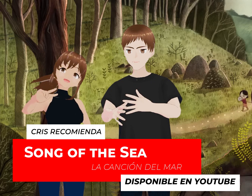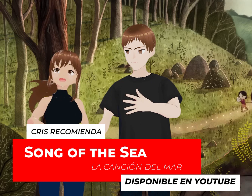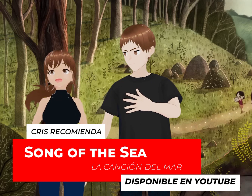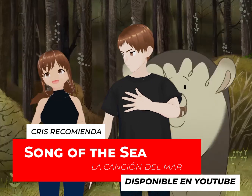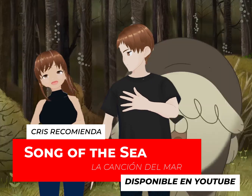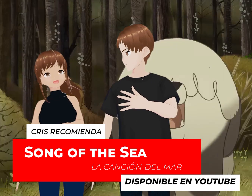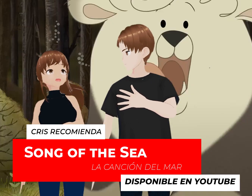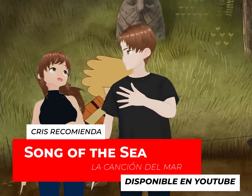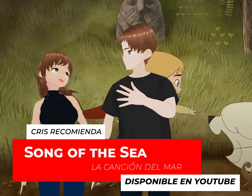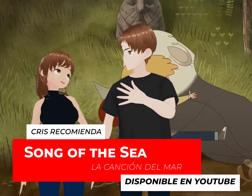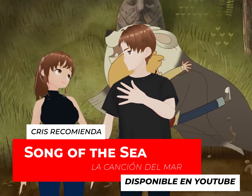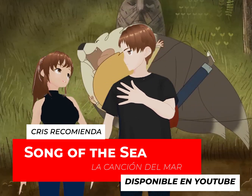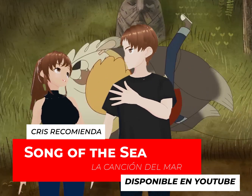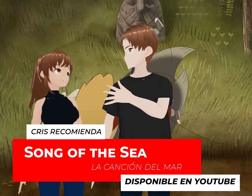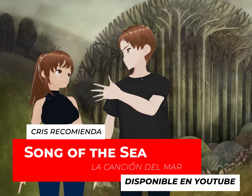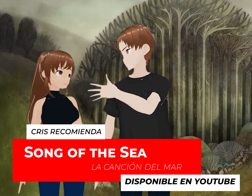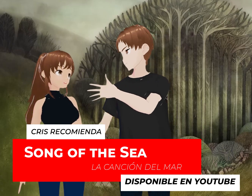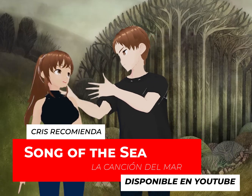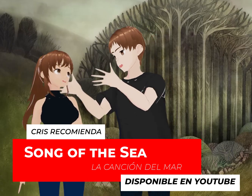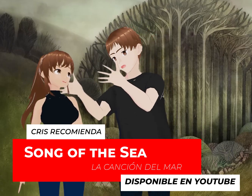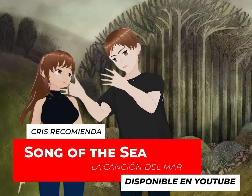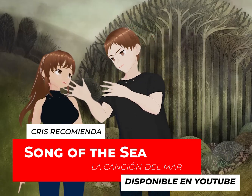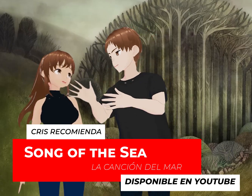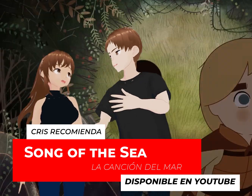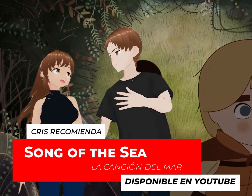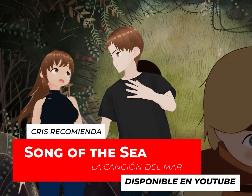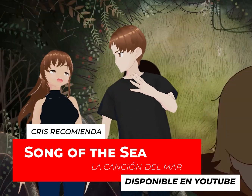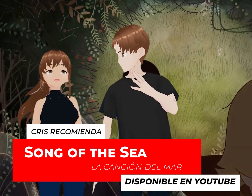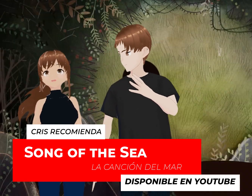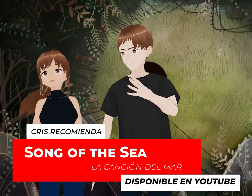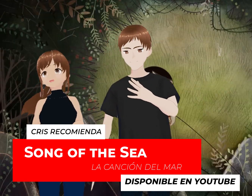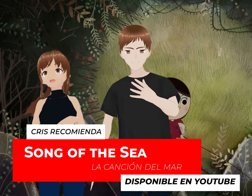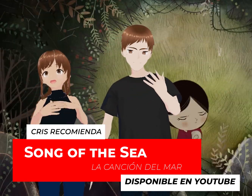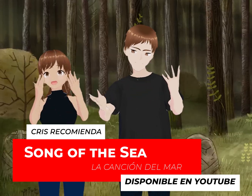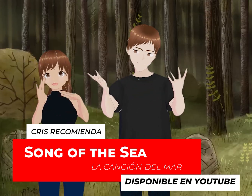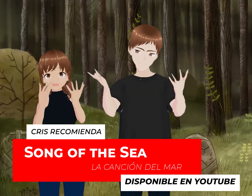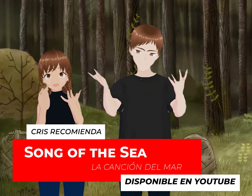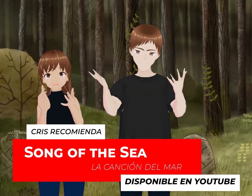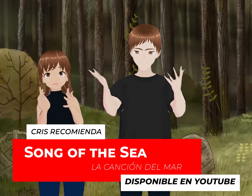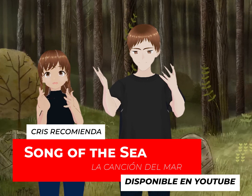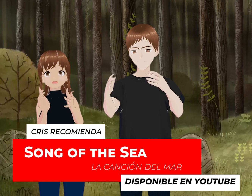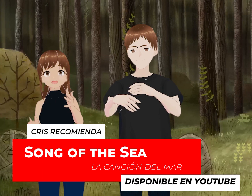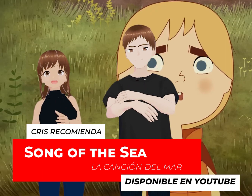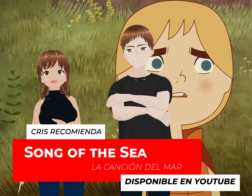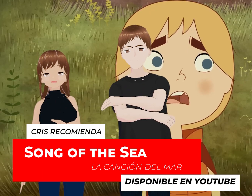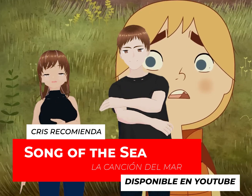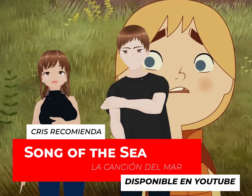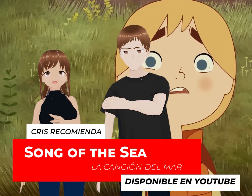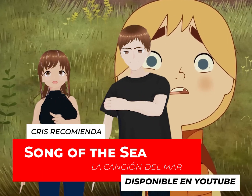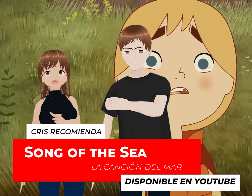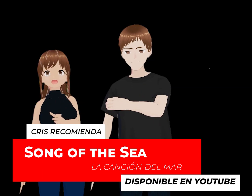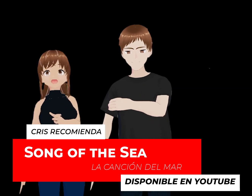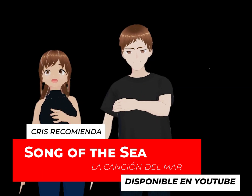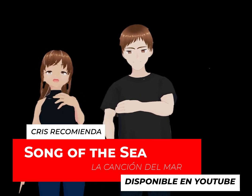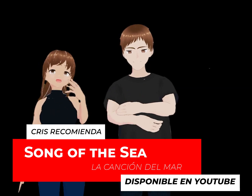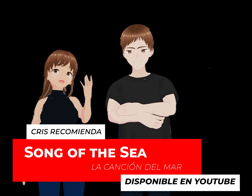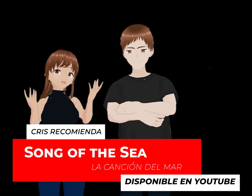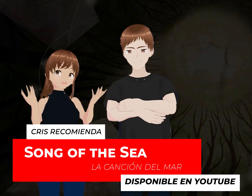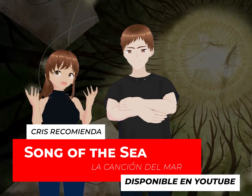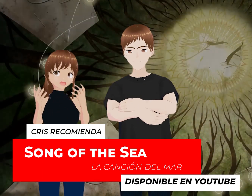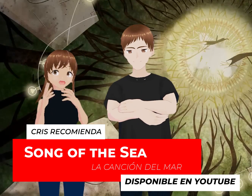de ahí rentado algunas películas hasta en festivales. Si lo hago, ya no tanto como antes. Sí, bueno, pues, yo les recomiendo que renten esta película.